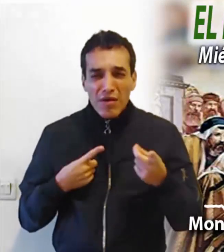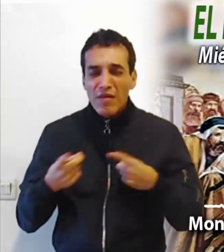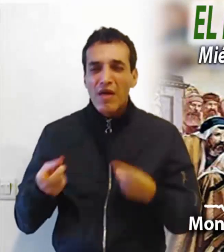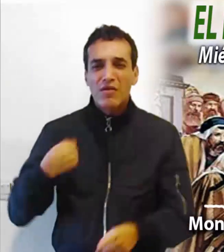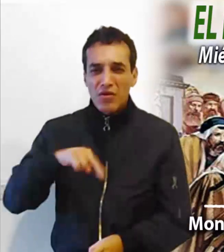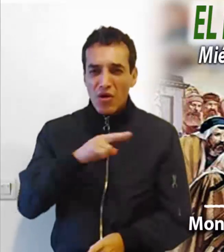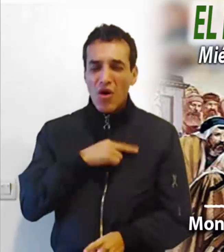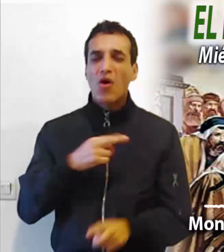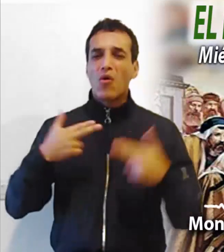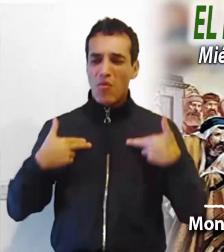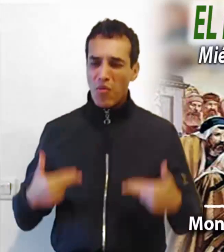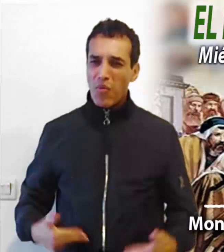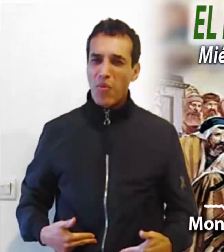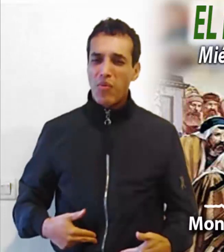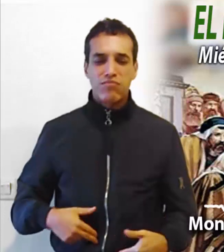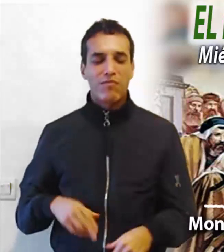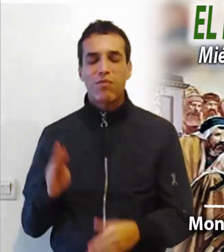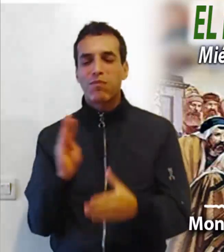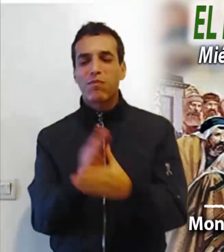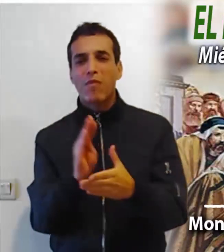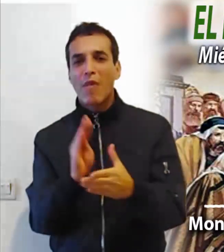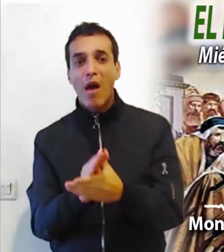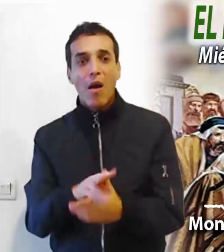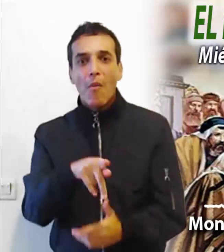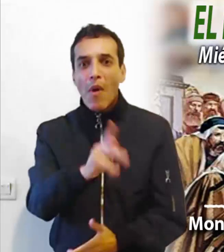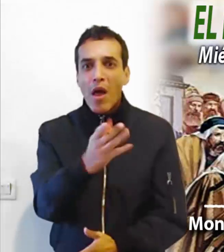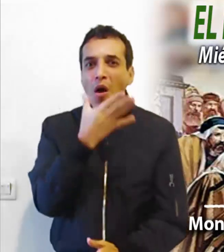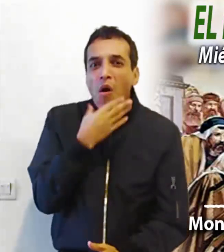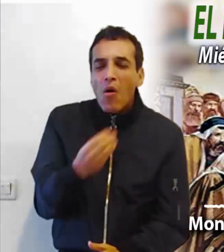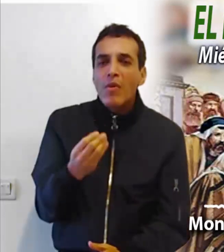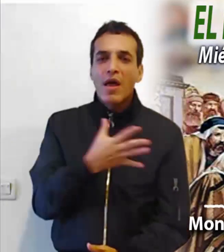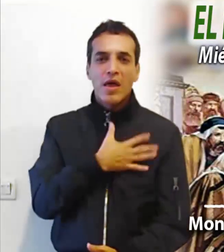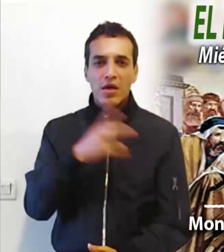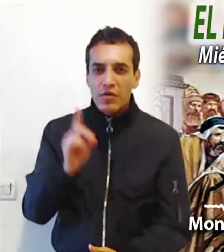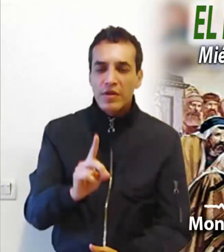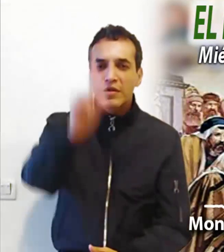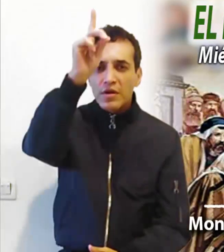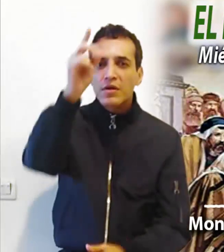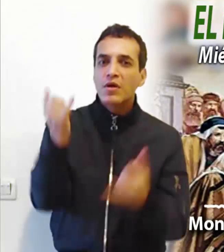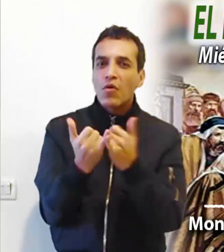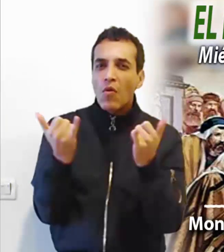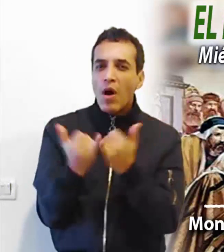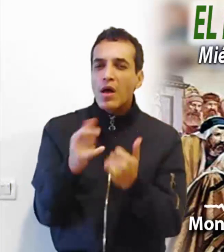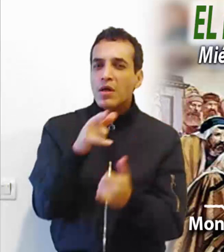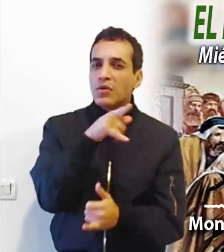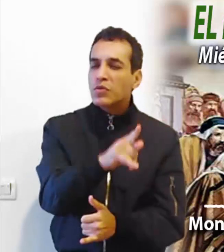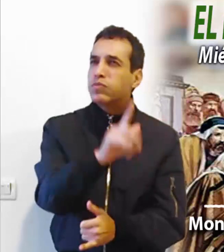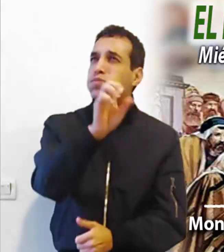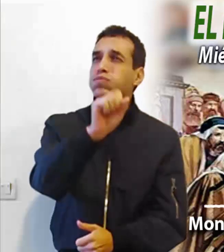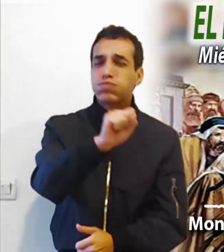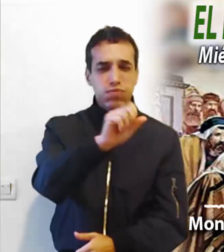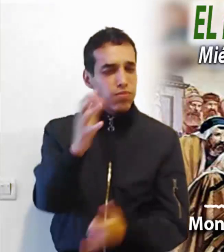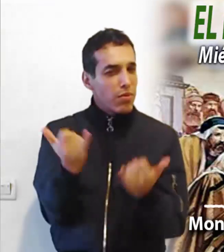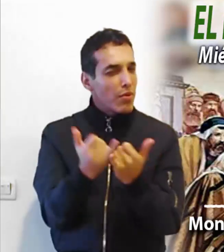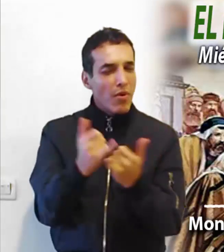grandeza del hombre como hijo de Dios y como su imagen y semejanza. Que